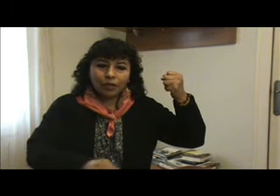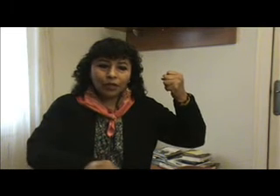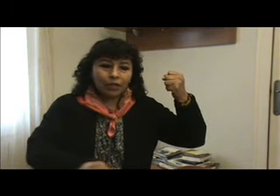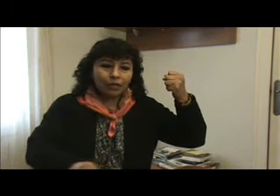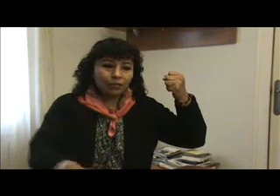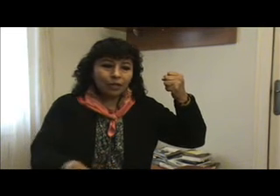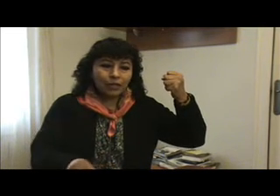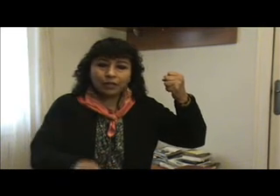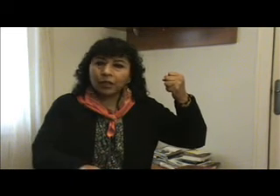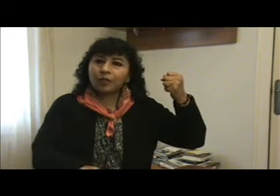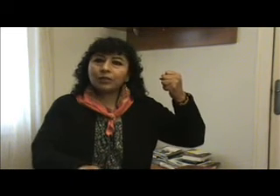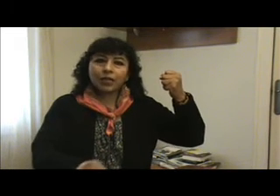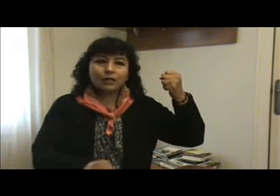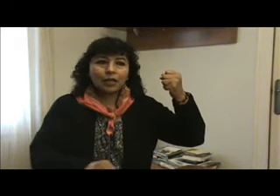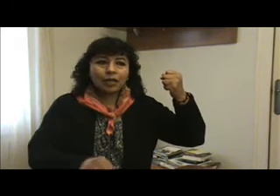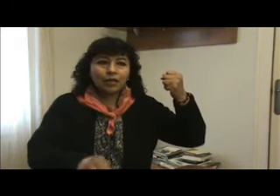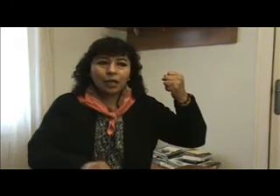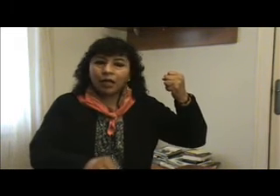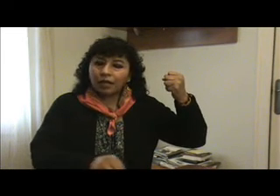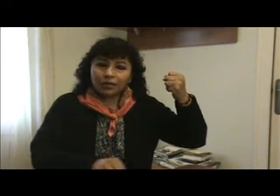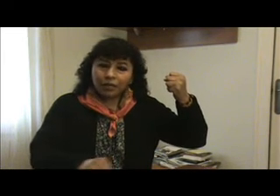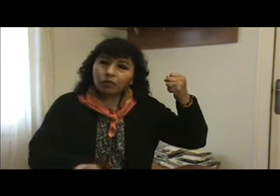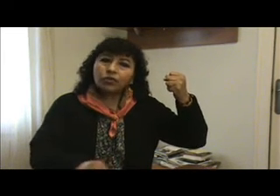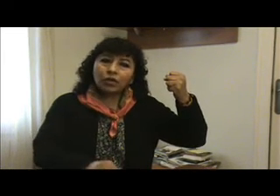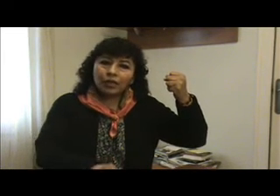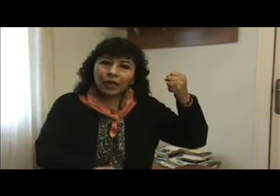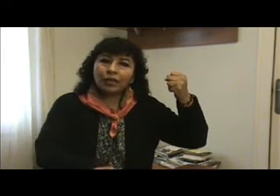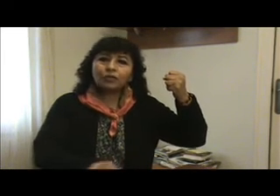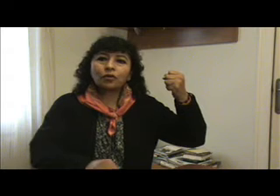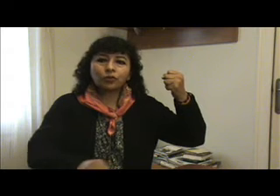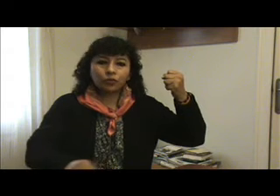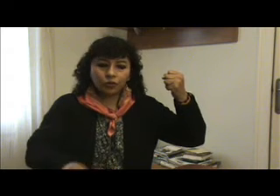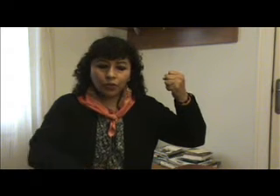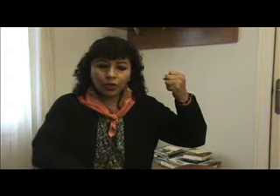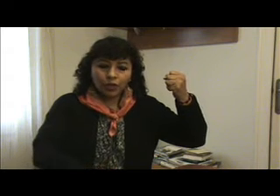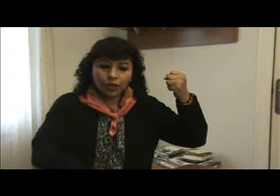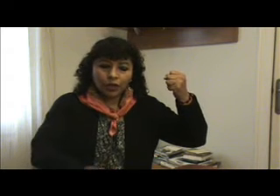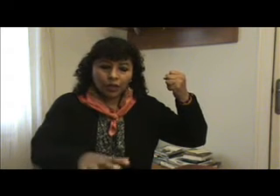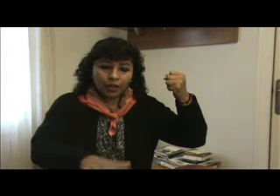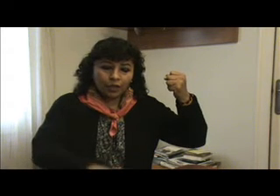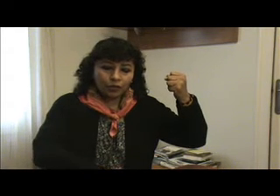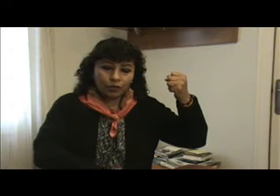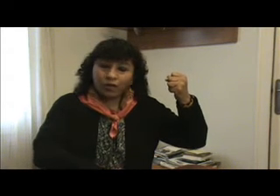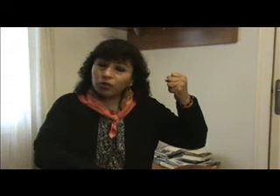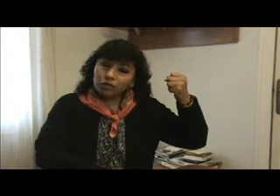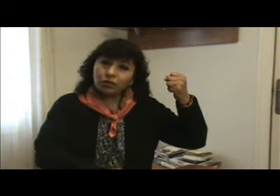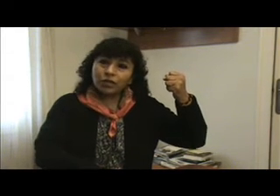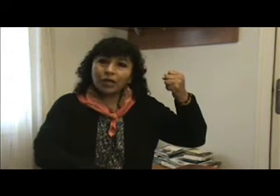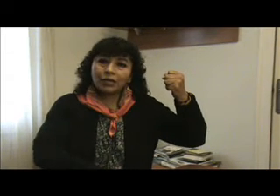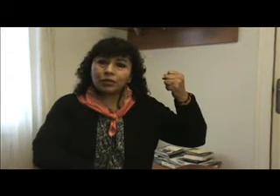en las entrevistas, siendo solidarias con otras luchas sociales